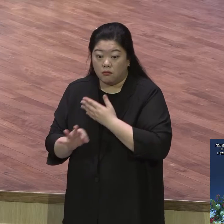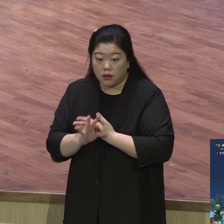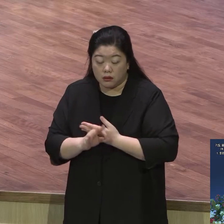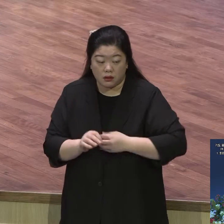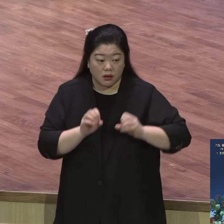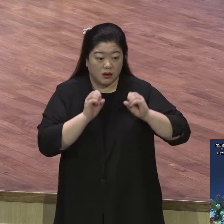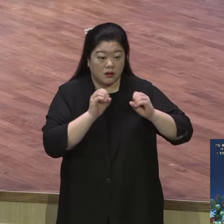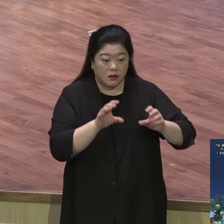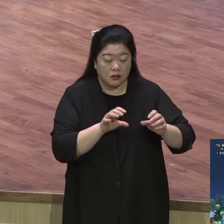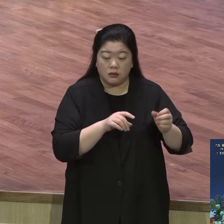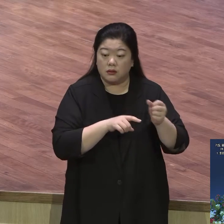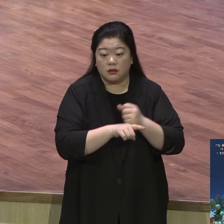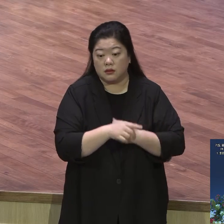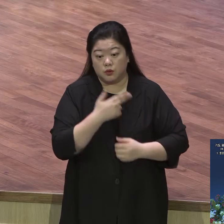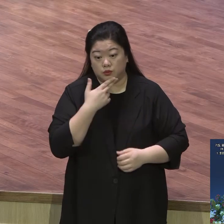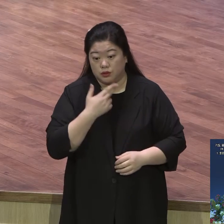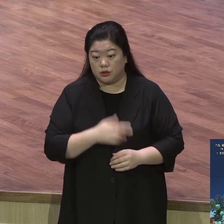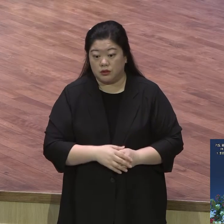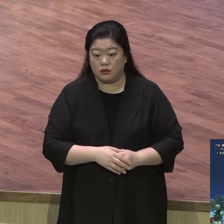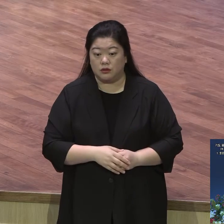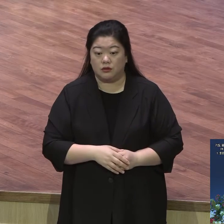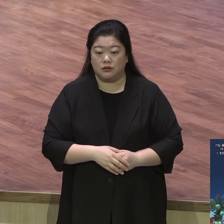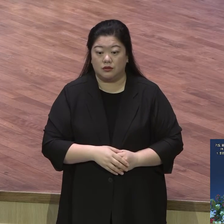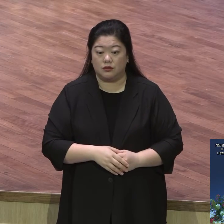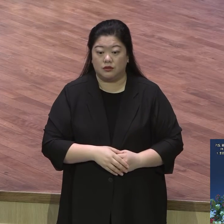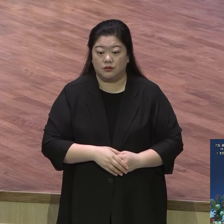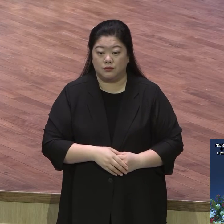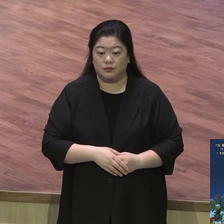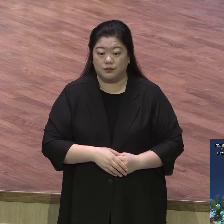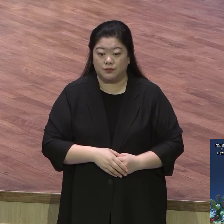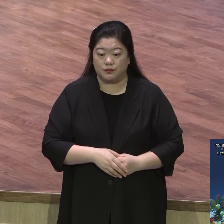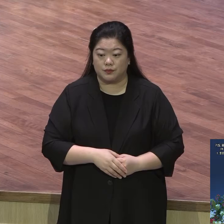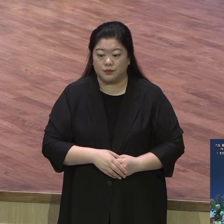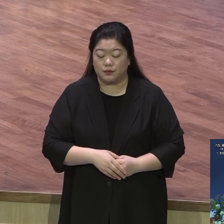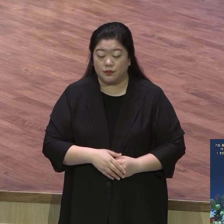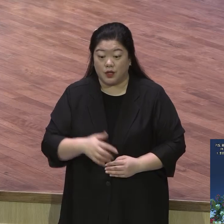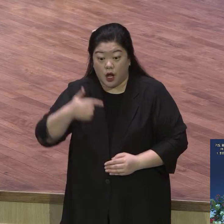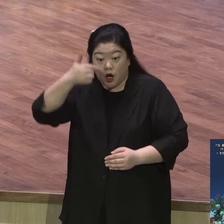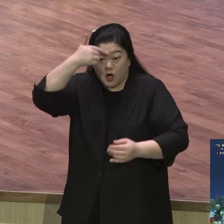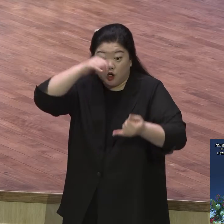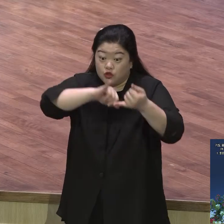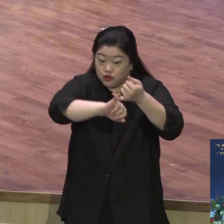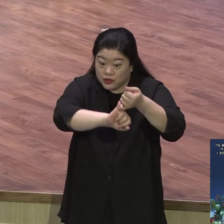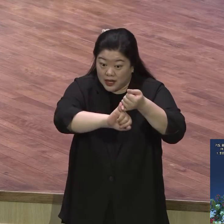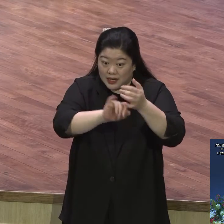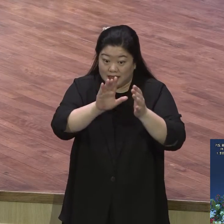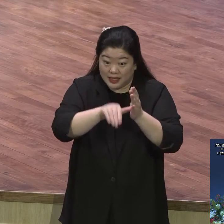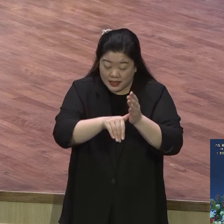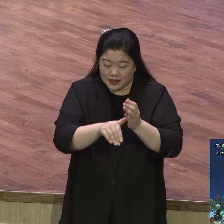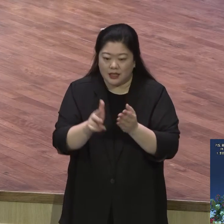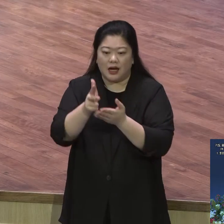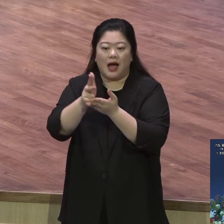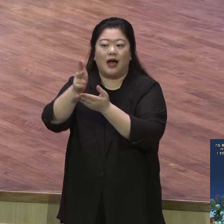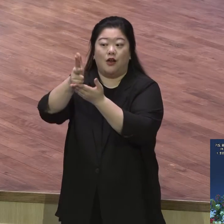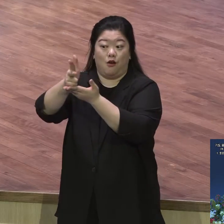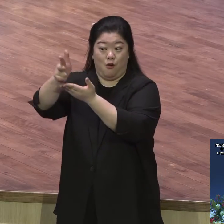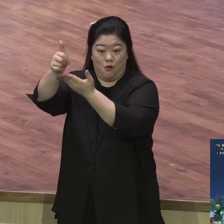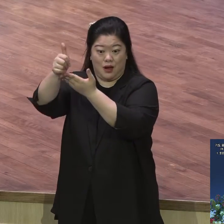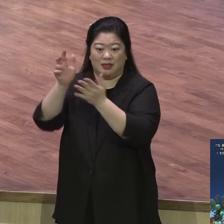성령 성령시래요 구약 때는요 여호 하나님이 직접 말씀 했어요 아브라함아 모세야 신발